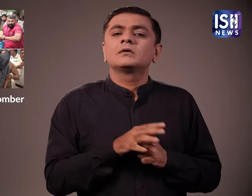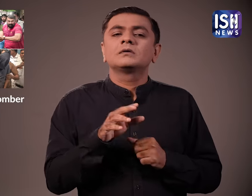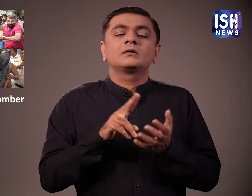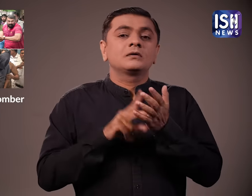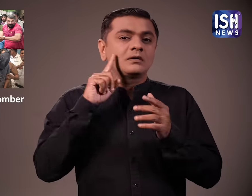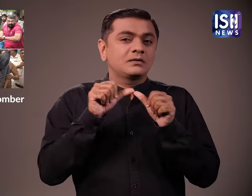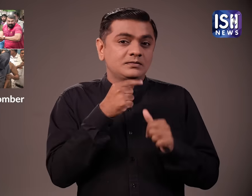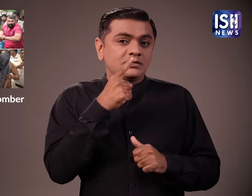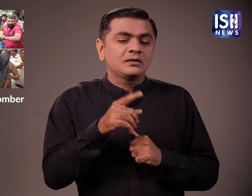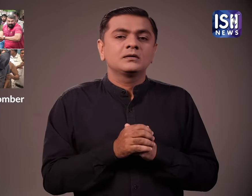मताबिक